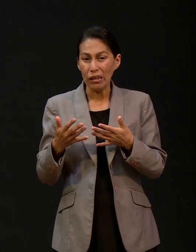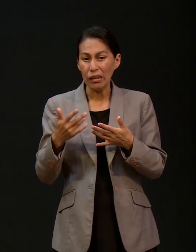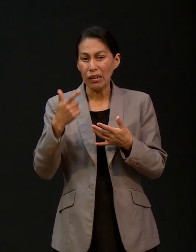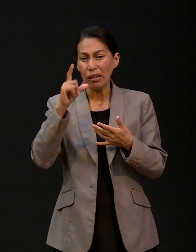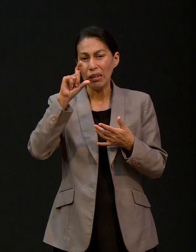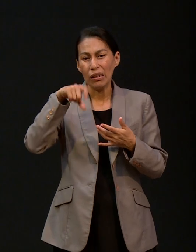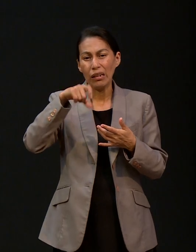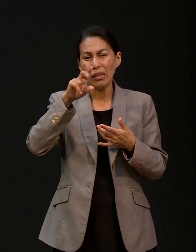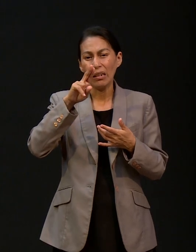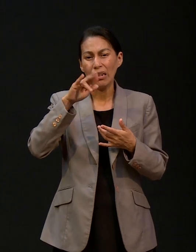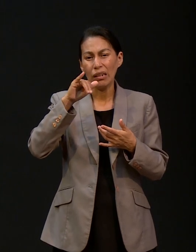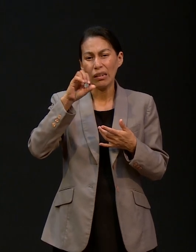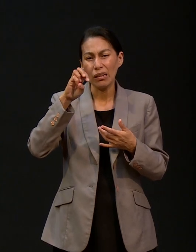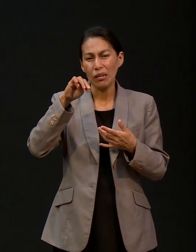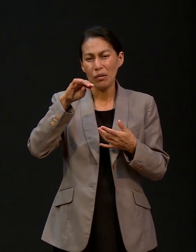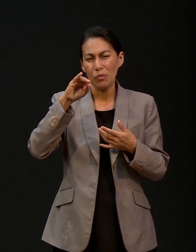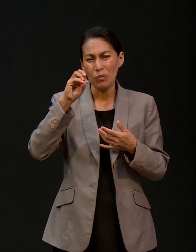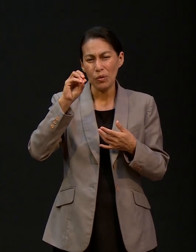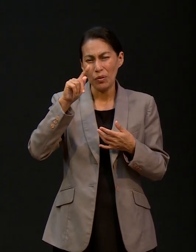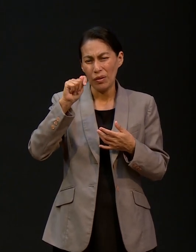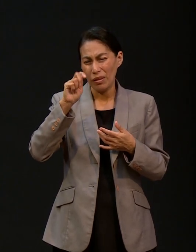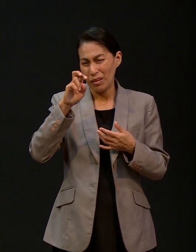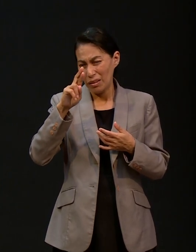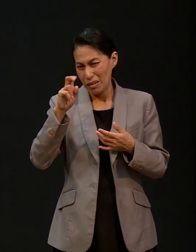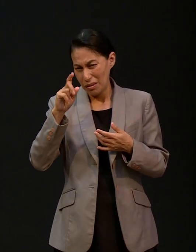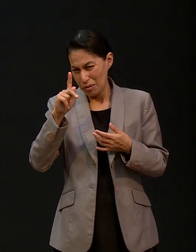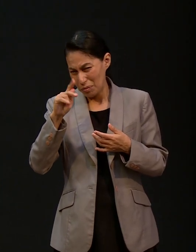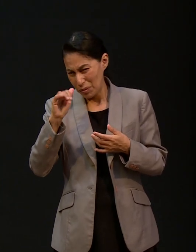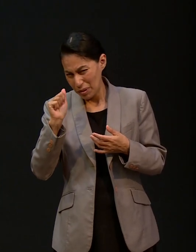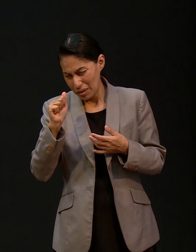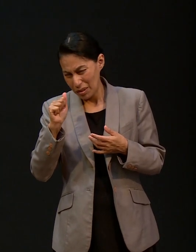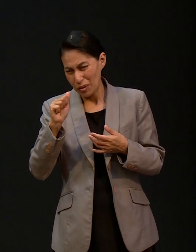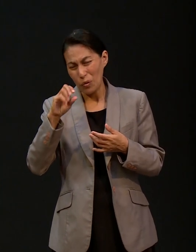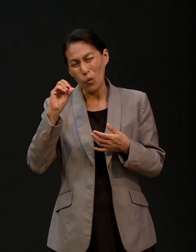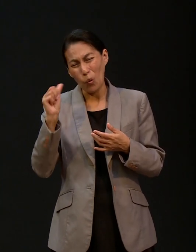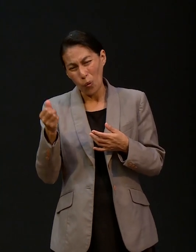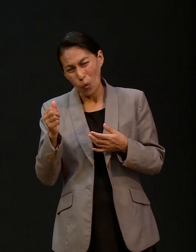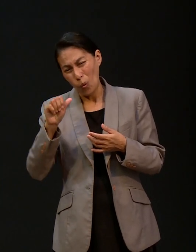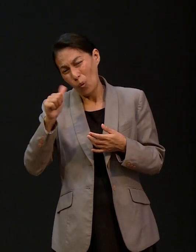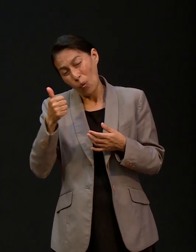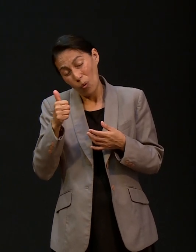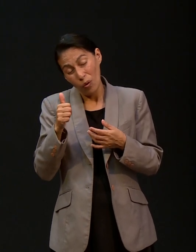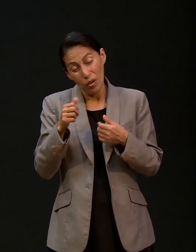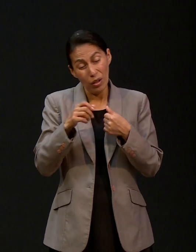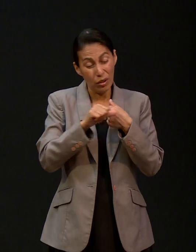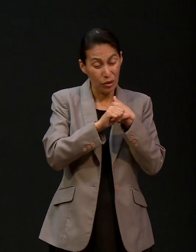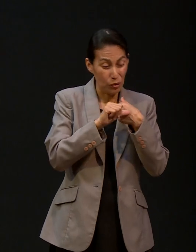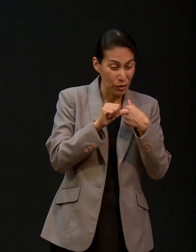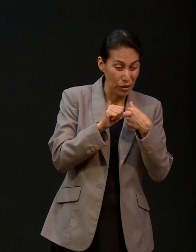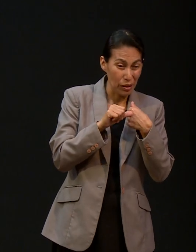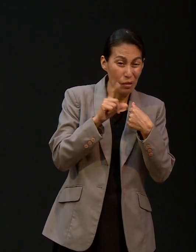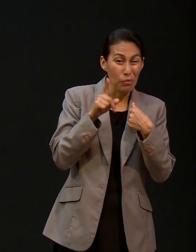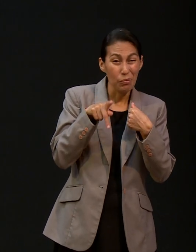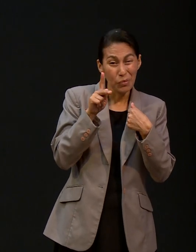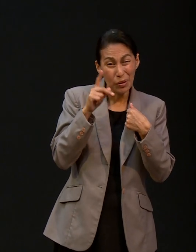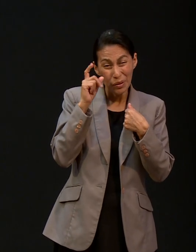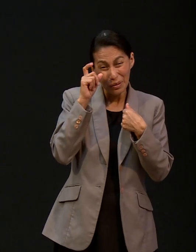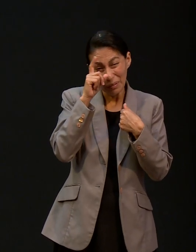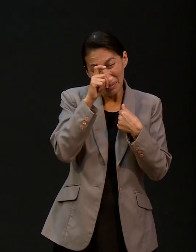de quimioterapias o a una cirugía que iba a ser muy riesgosa, que pues si preferíamos